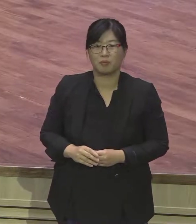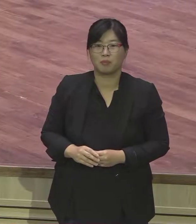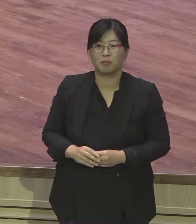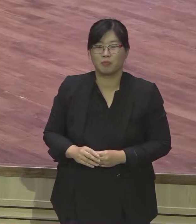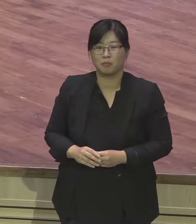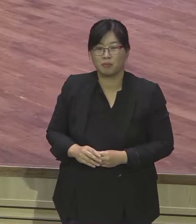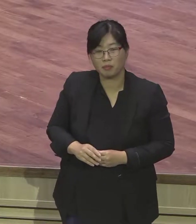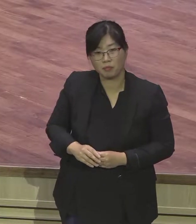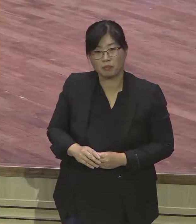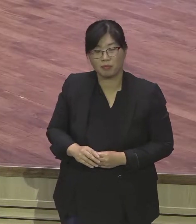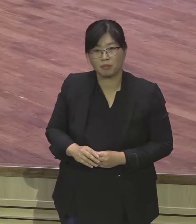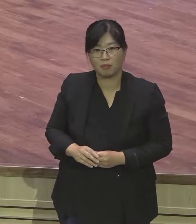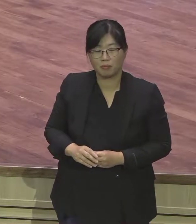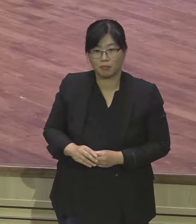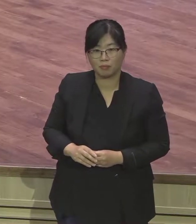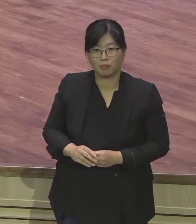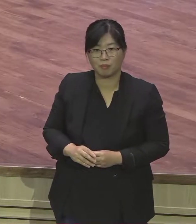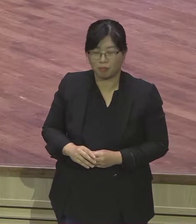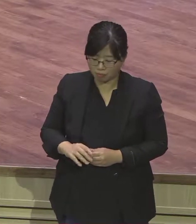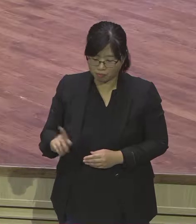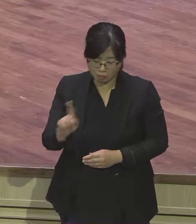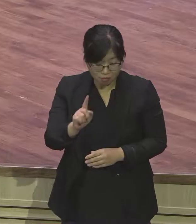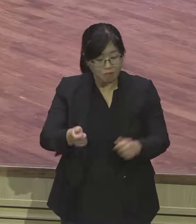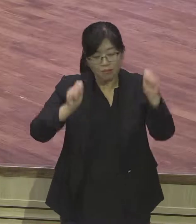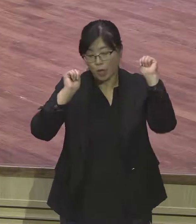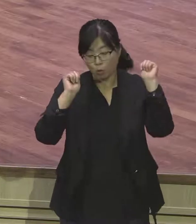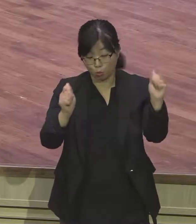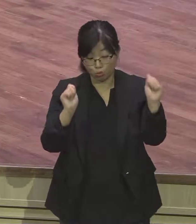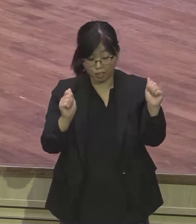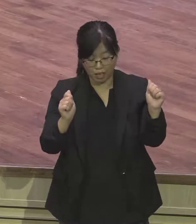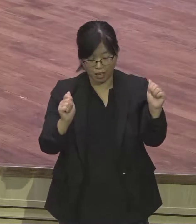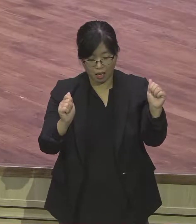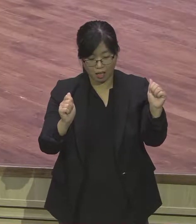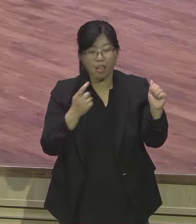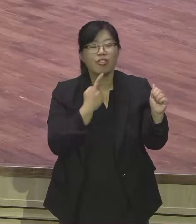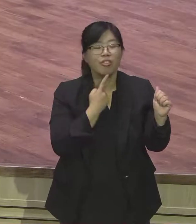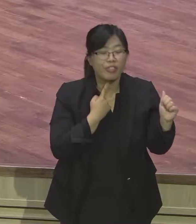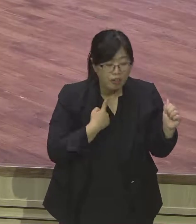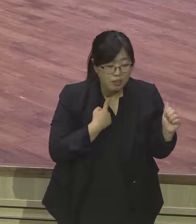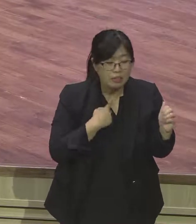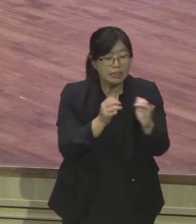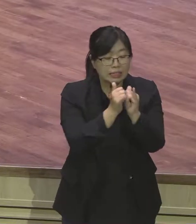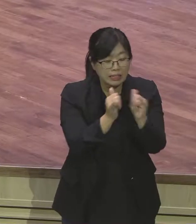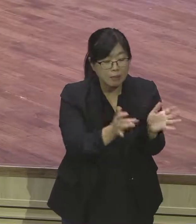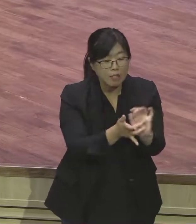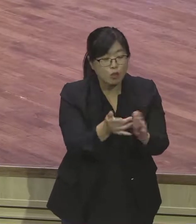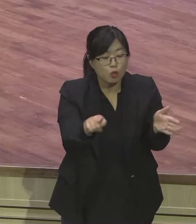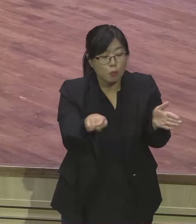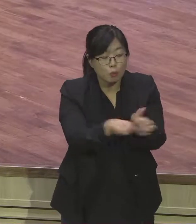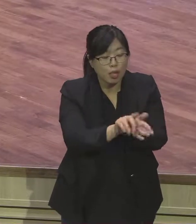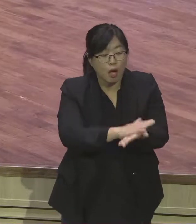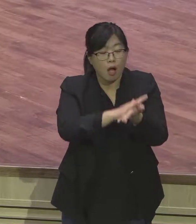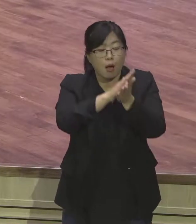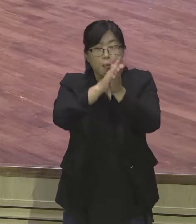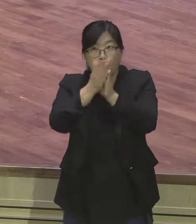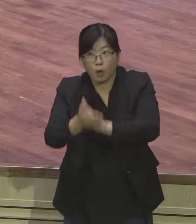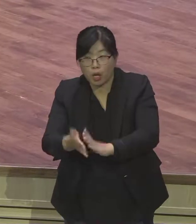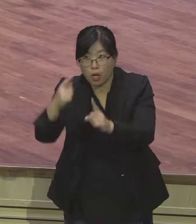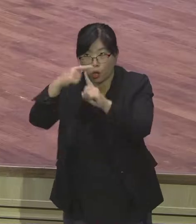전도자와 예수 믿게 만들어보니까 이 귀신이 가만히 놔둡니까 들어와서 밤에 막 나타나고 막 수시로